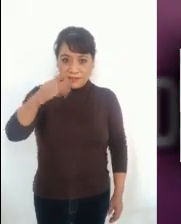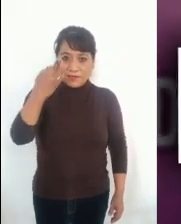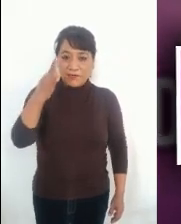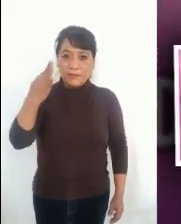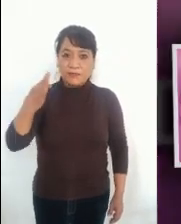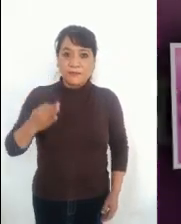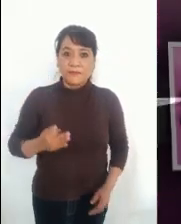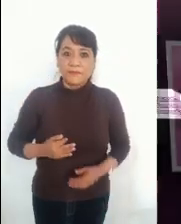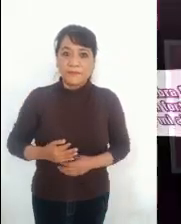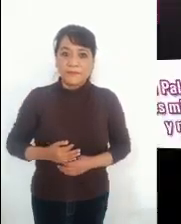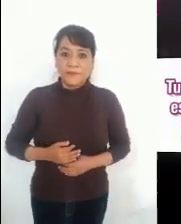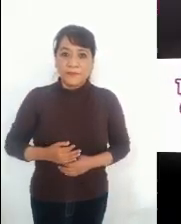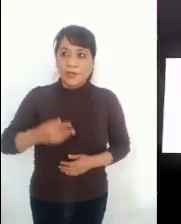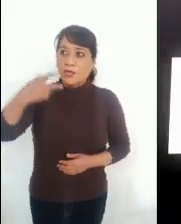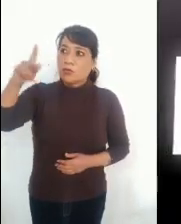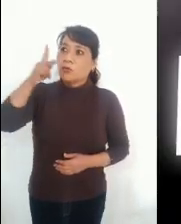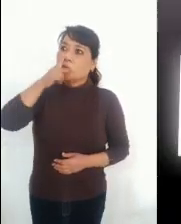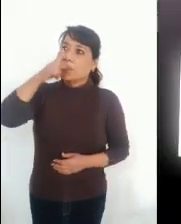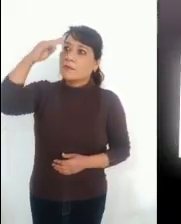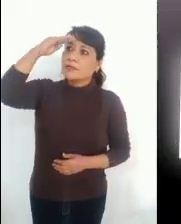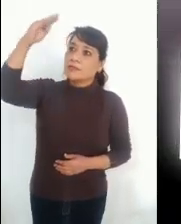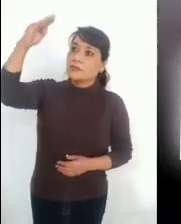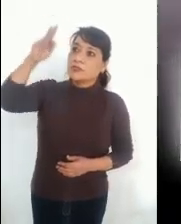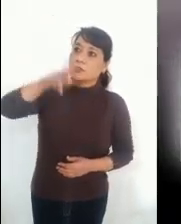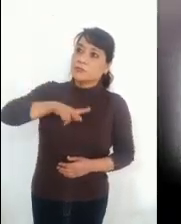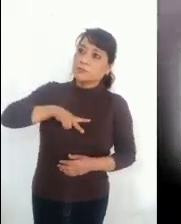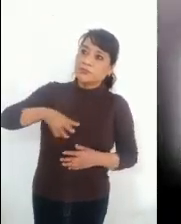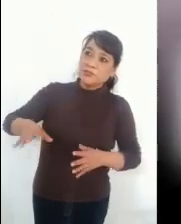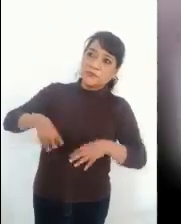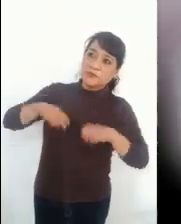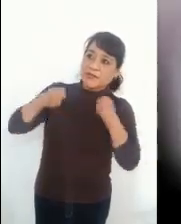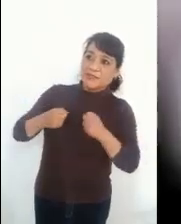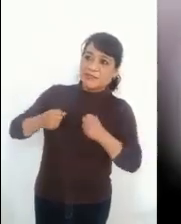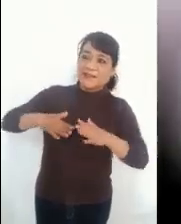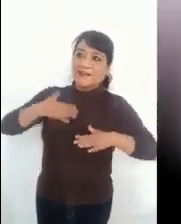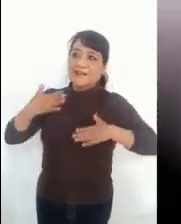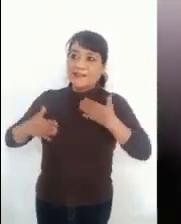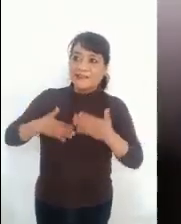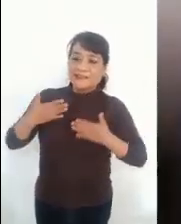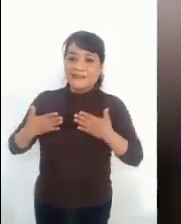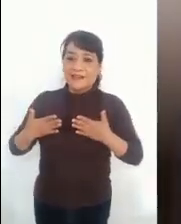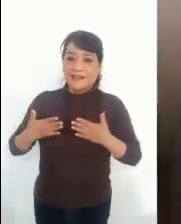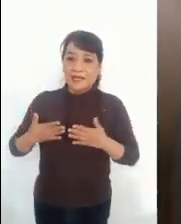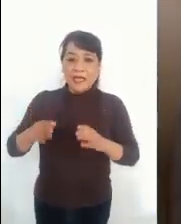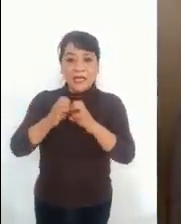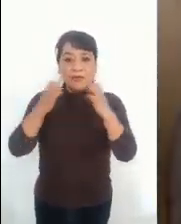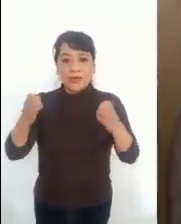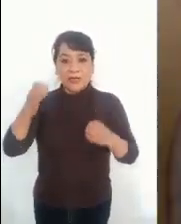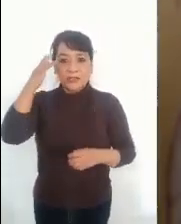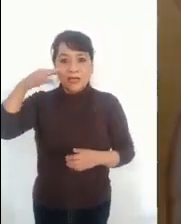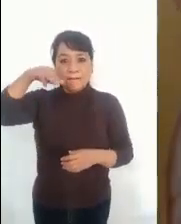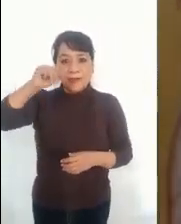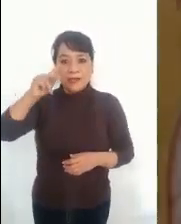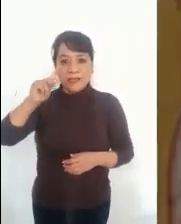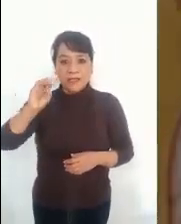de febrero Tu palabra, Señor, es mi fortaleza y mi alegría. Evangelio